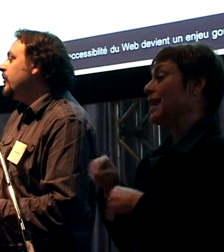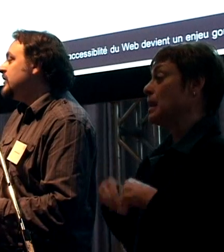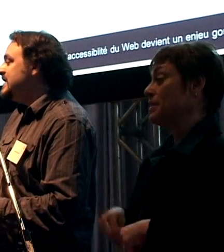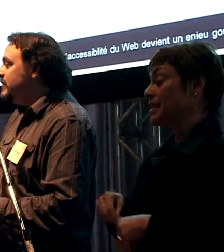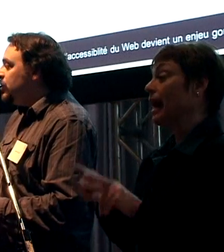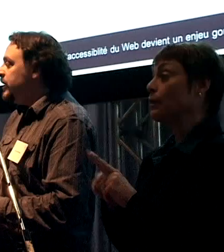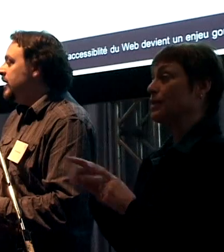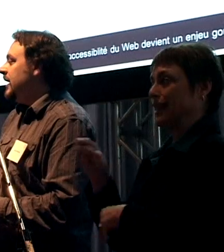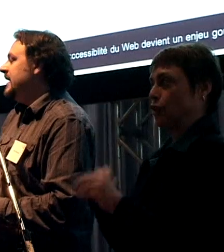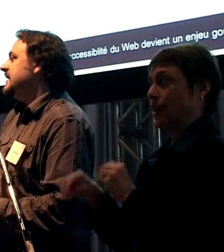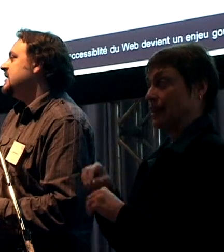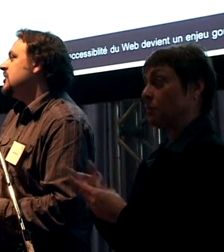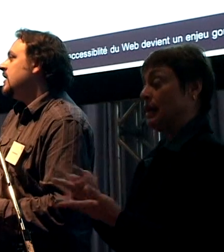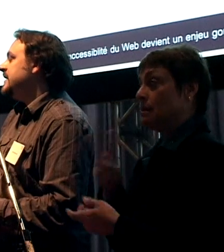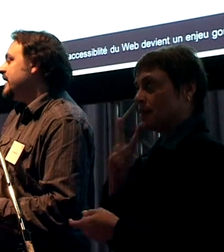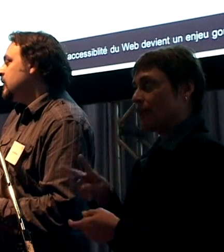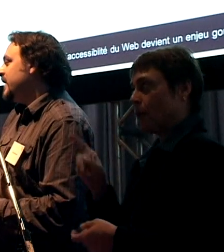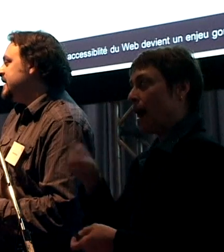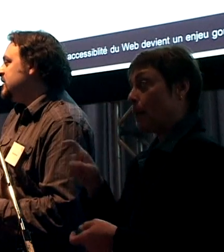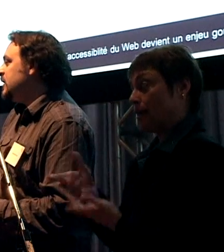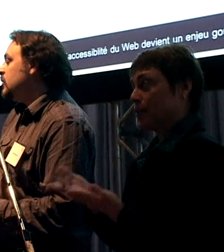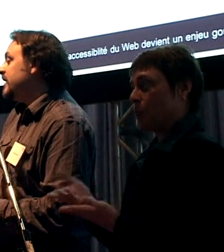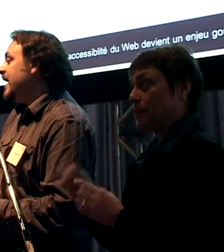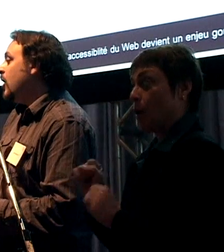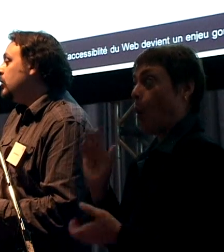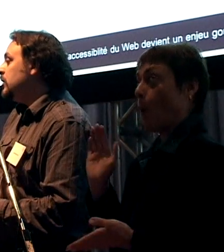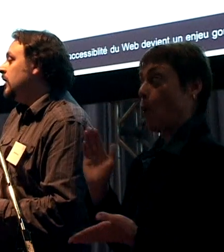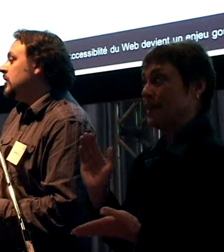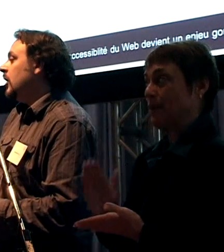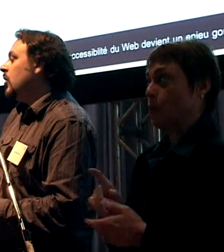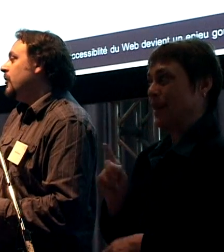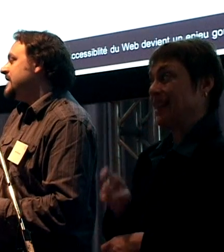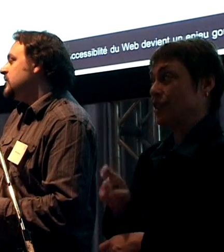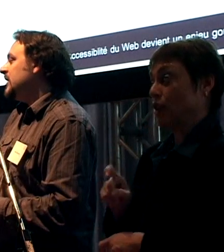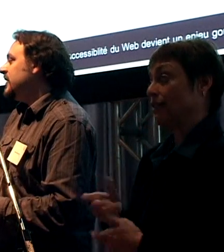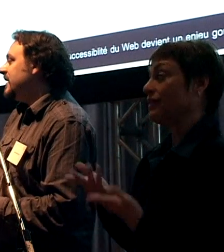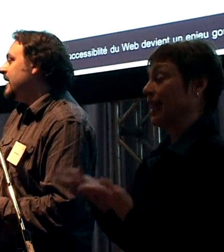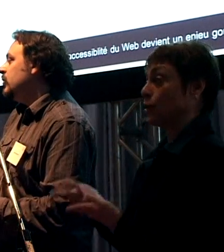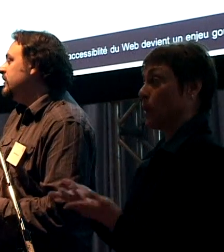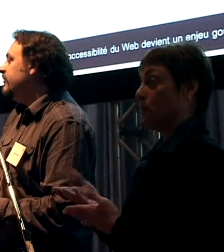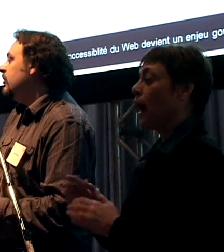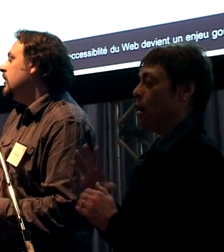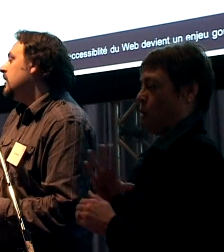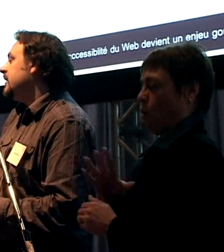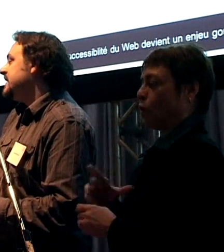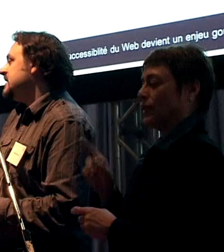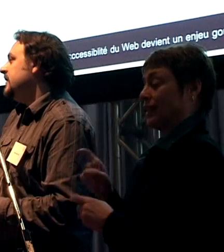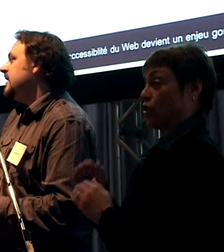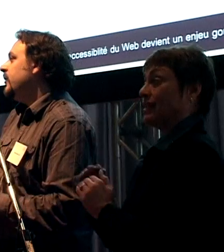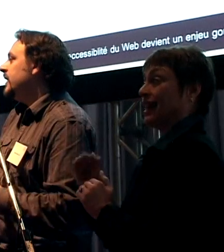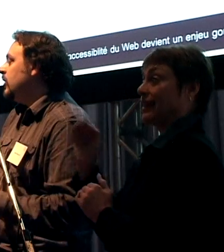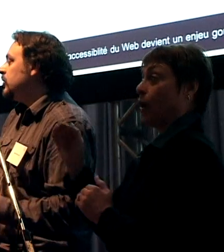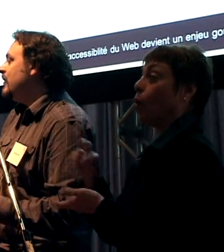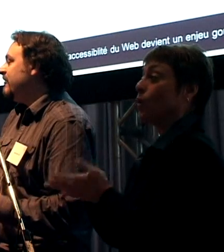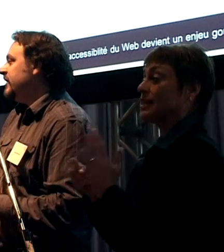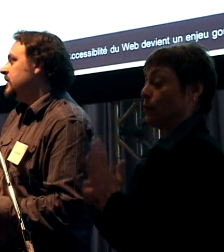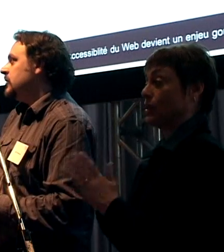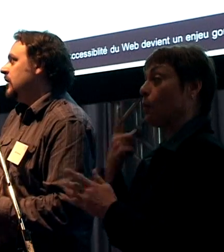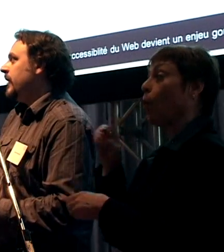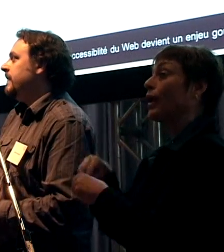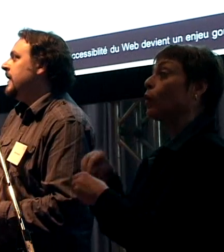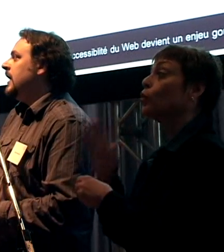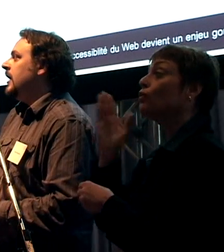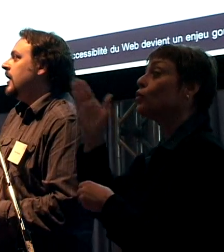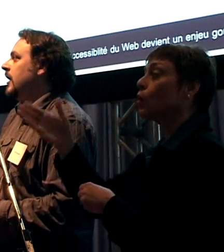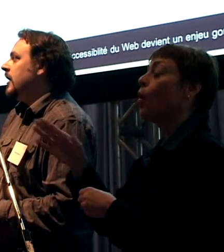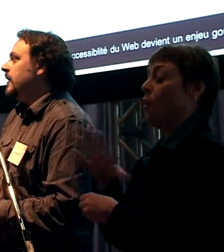étape où on peut diminuer les exigences, et actuellement, les exigences sont très hautes, donc on peut s'assurer d'un très, très haut niveau d'accessibilité pour les contenus à venir